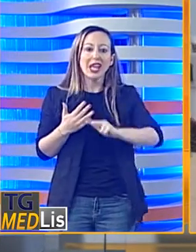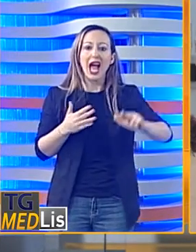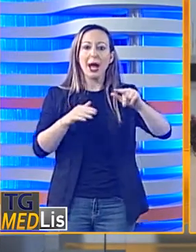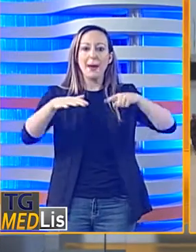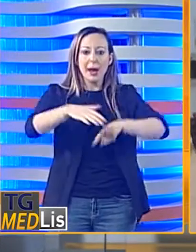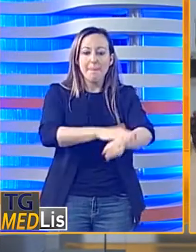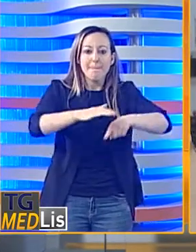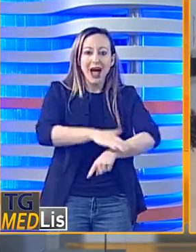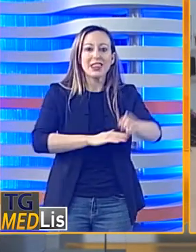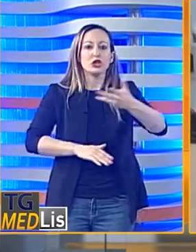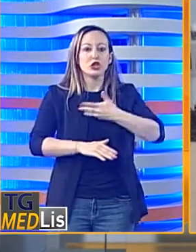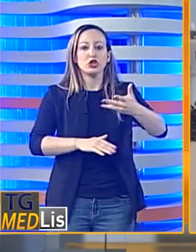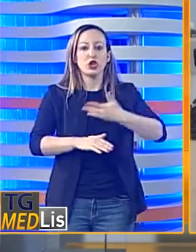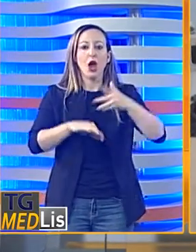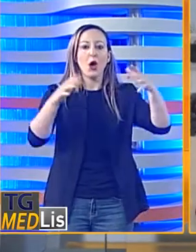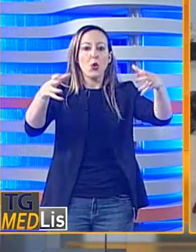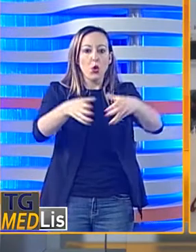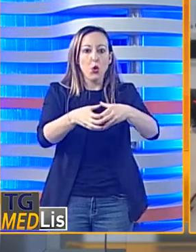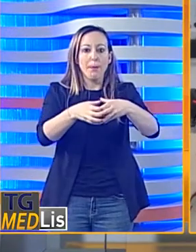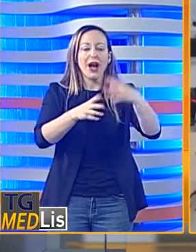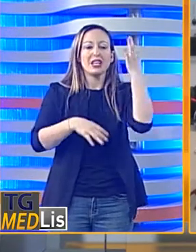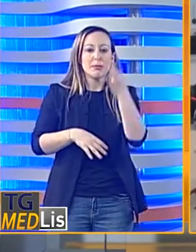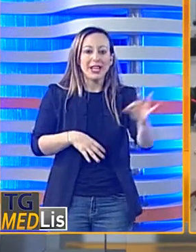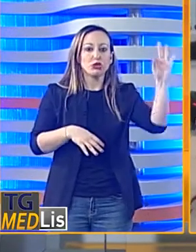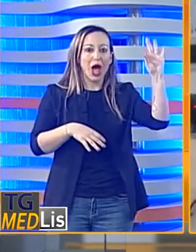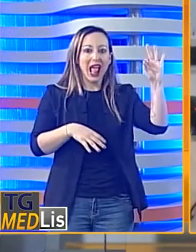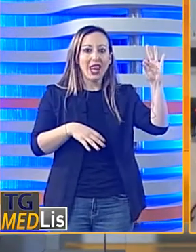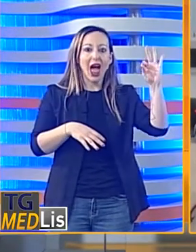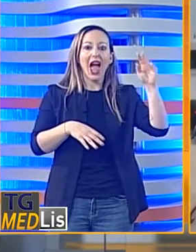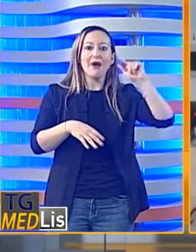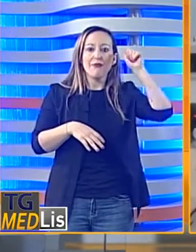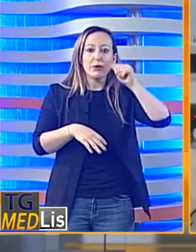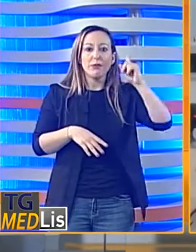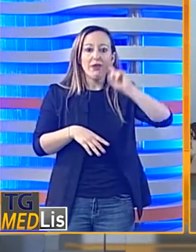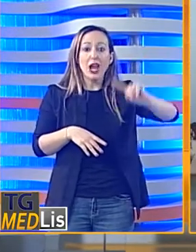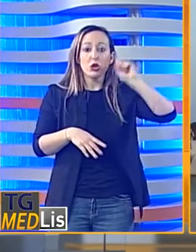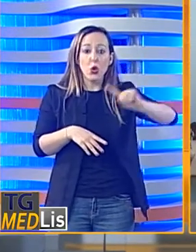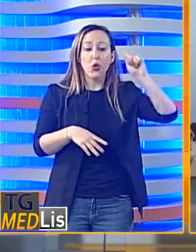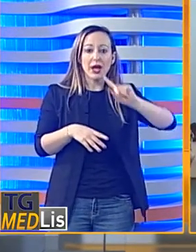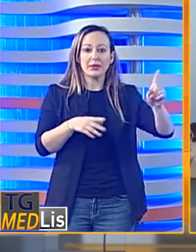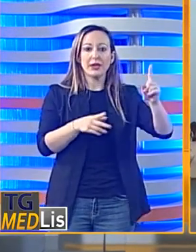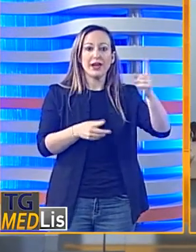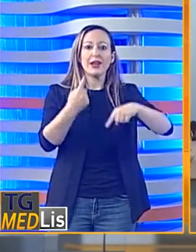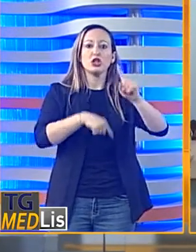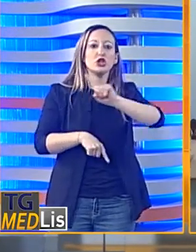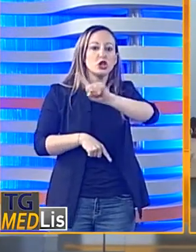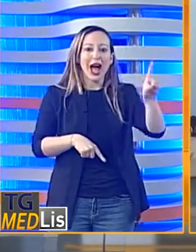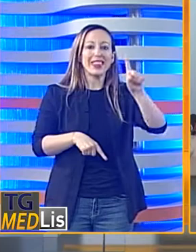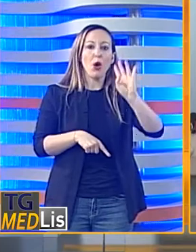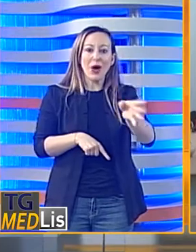migranti sono stati accolti dalla task force coordinata dalla prefettura di Palermo.